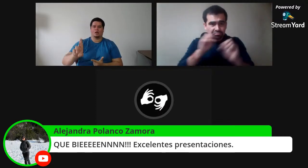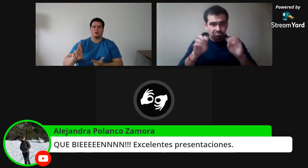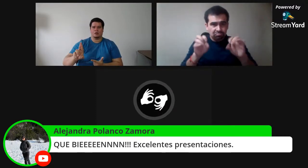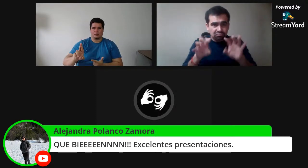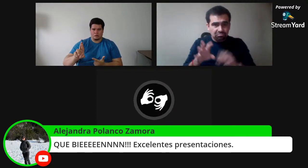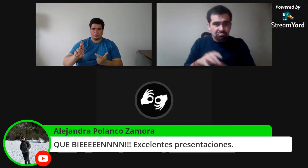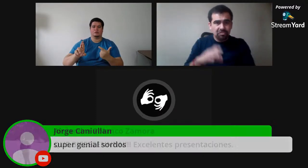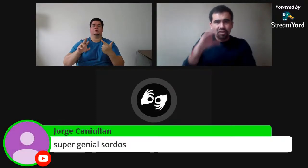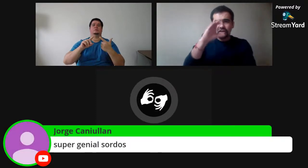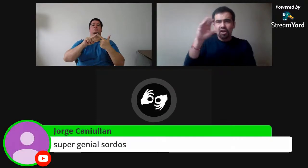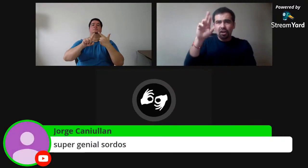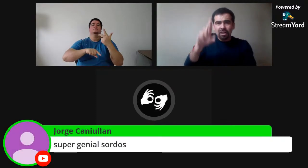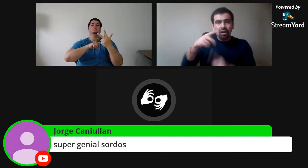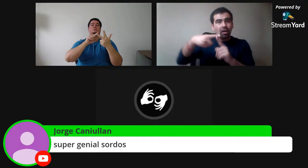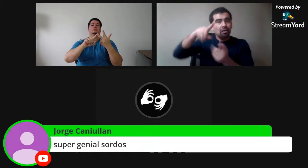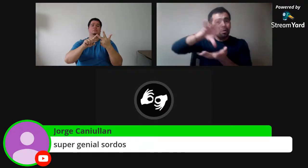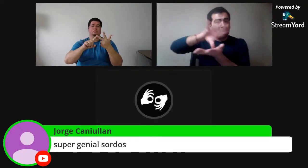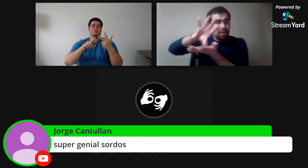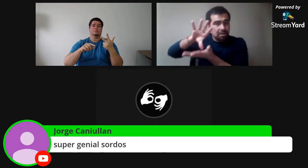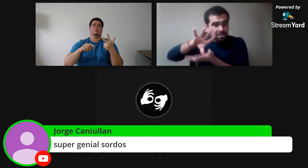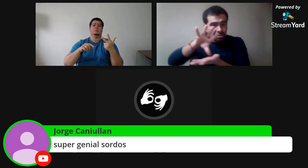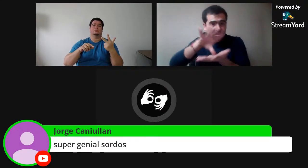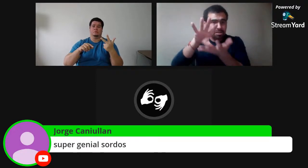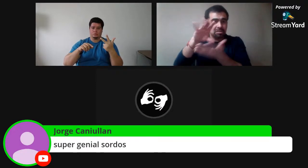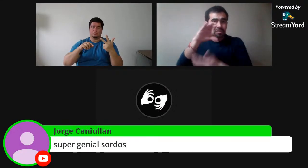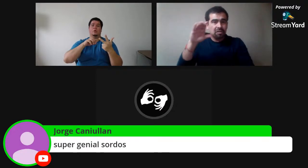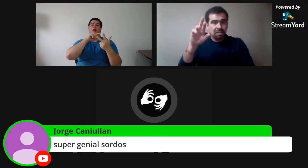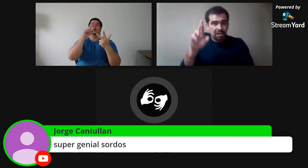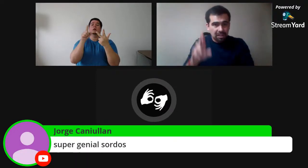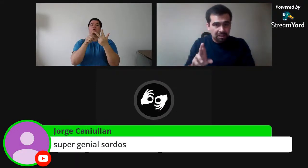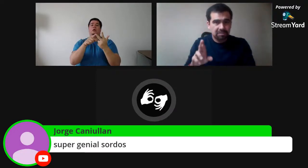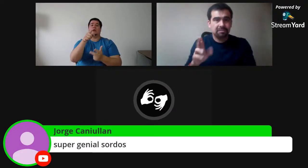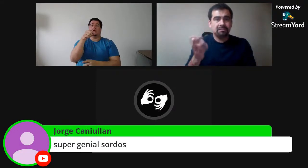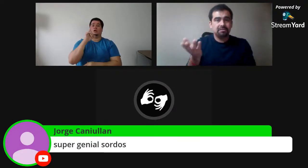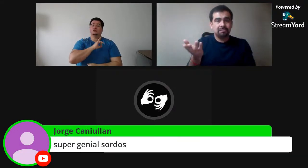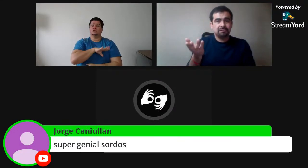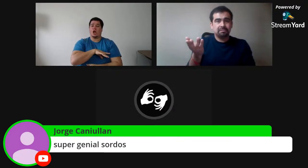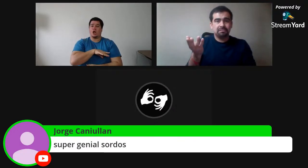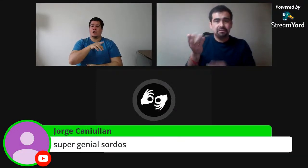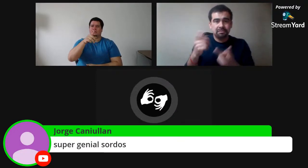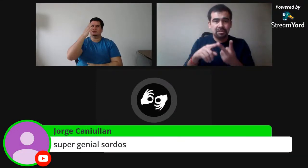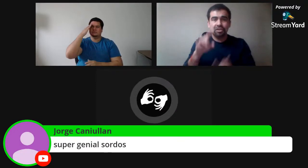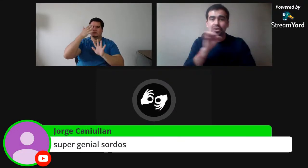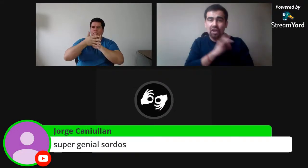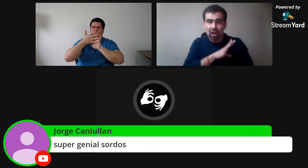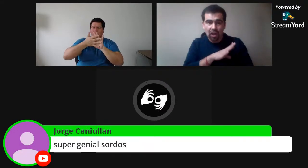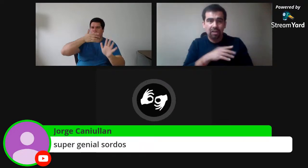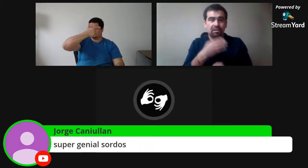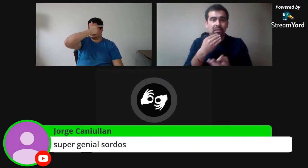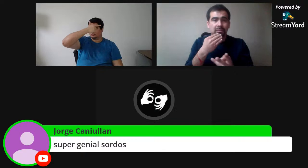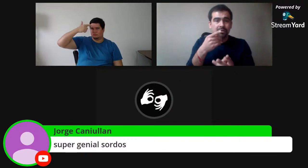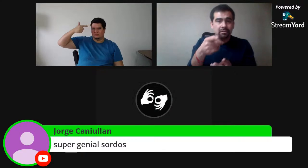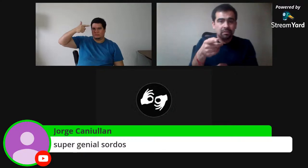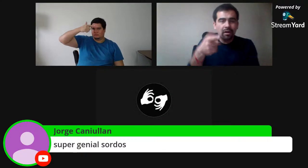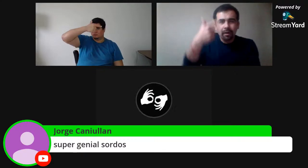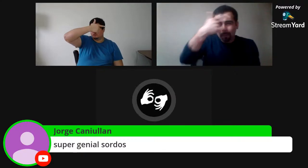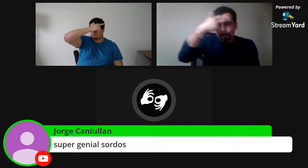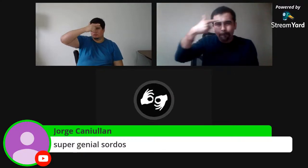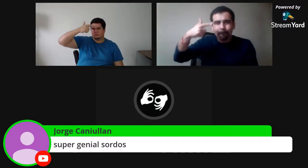trataba esto en distintas regiones, me parece. También en distintos países como Costa Rica, también había